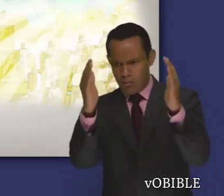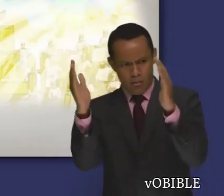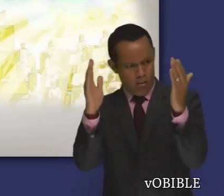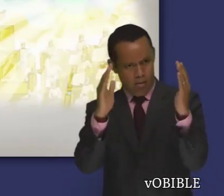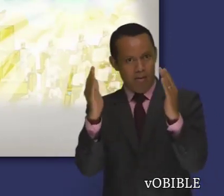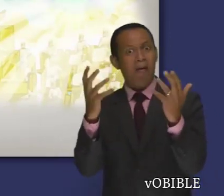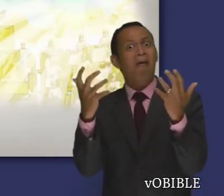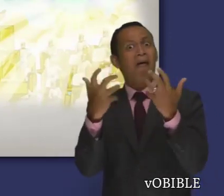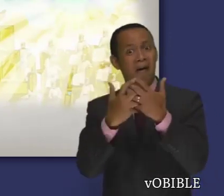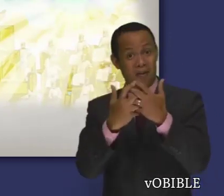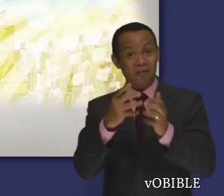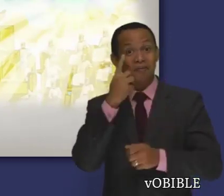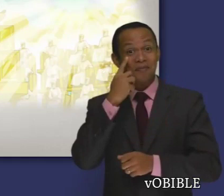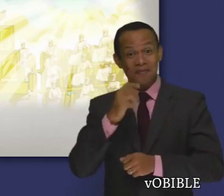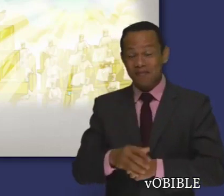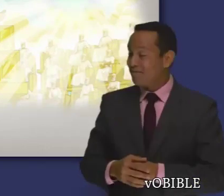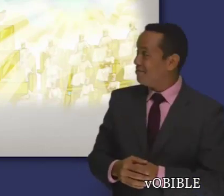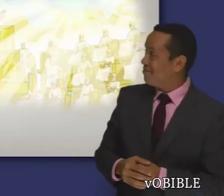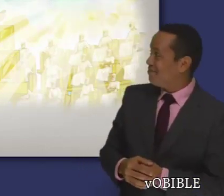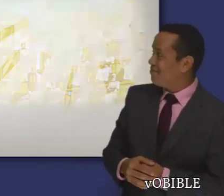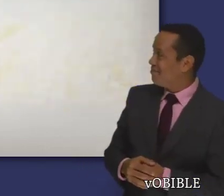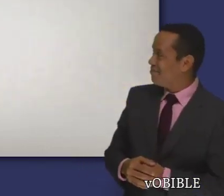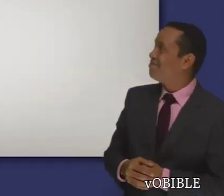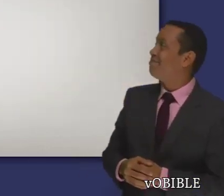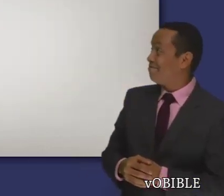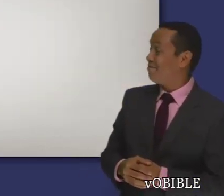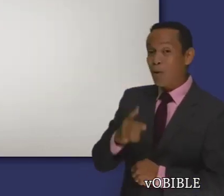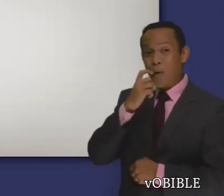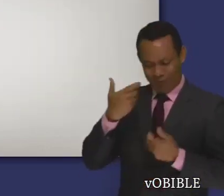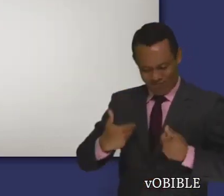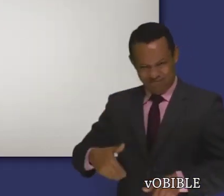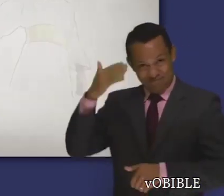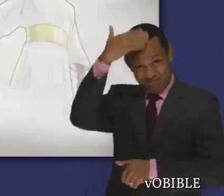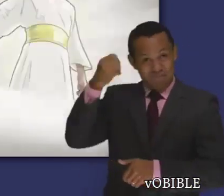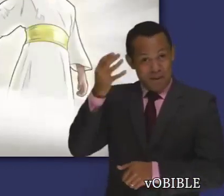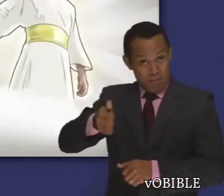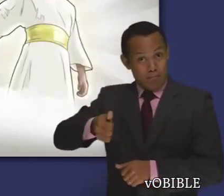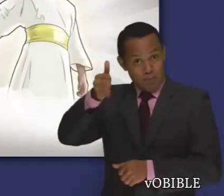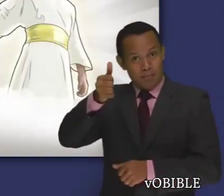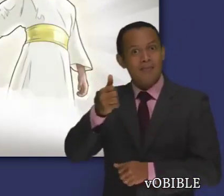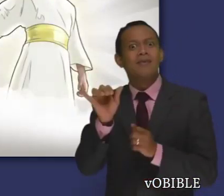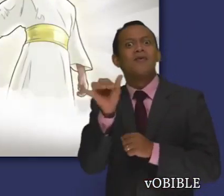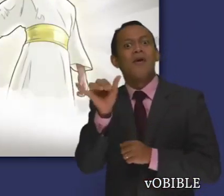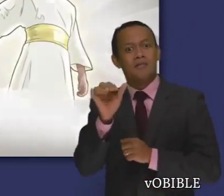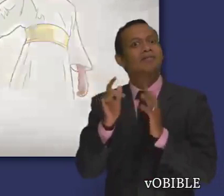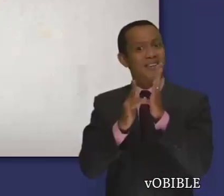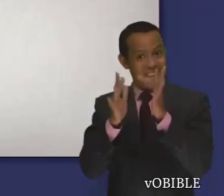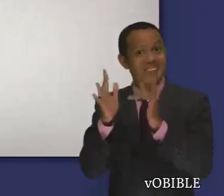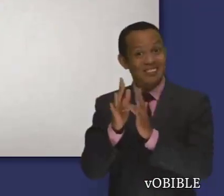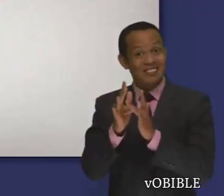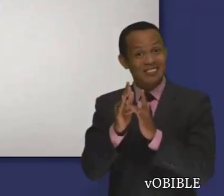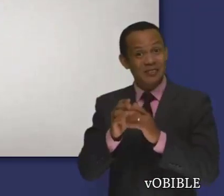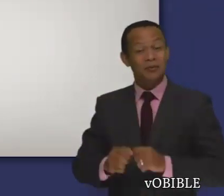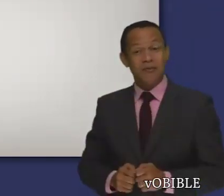venir. Como explica el libro de Hebreos. Por ejemplo, el sumo sacerdote simbolizó a Jesucristo. La